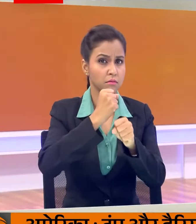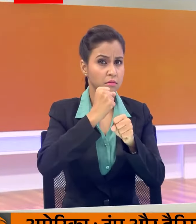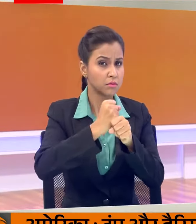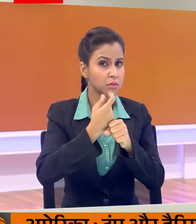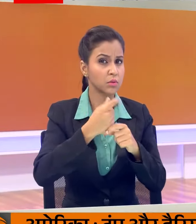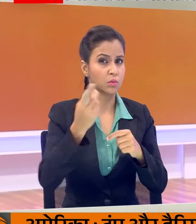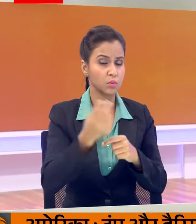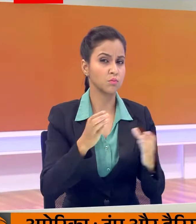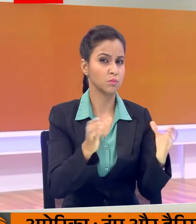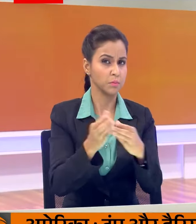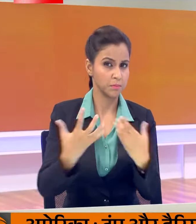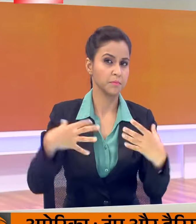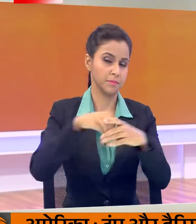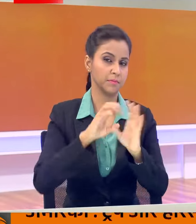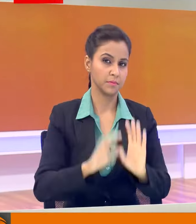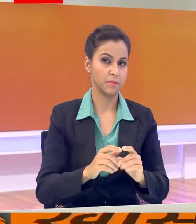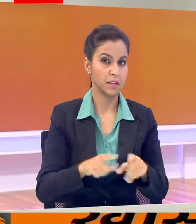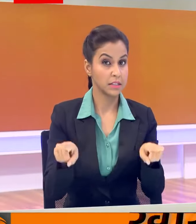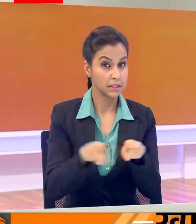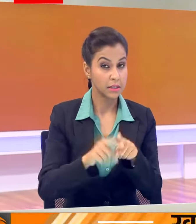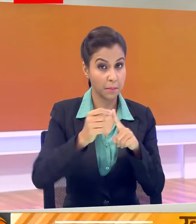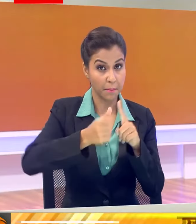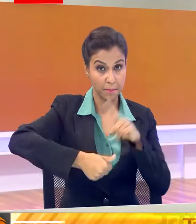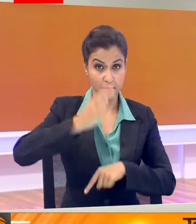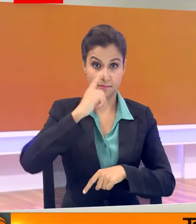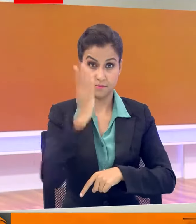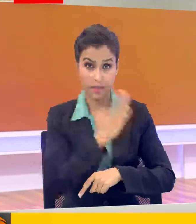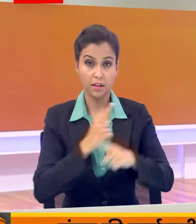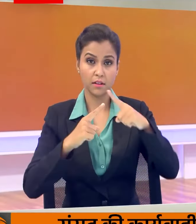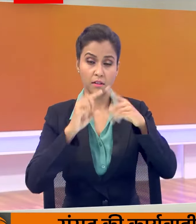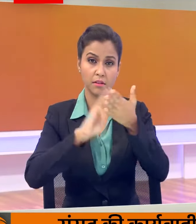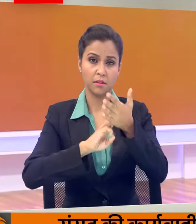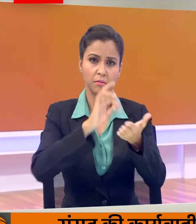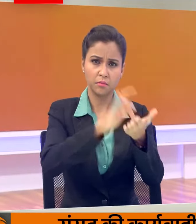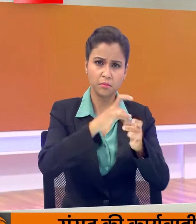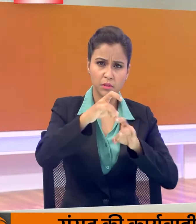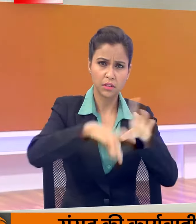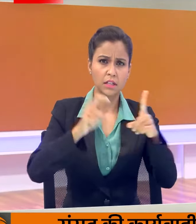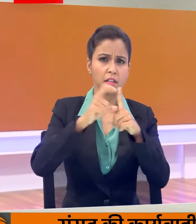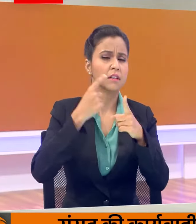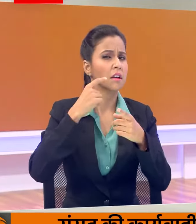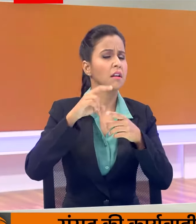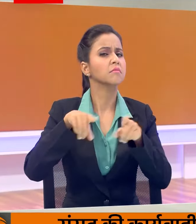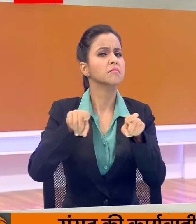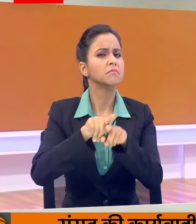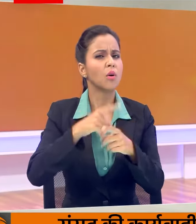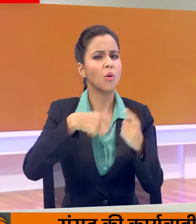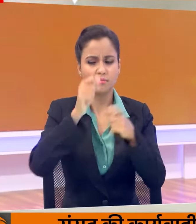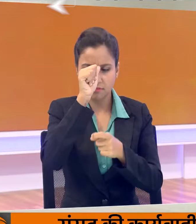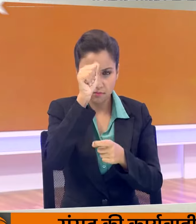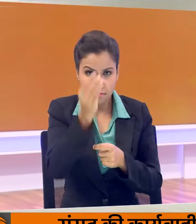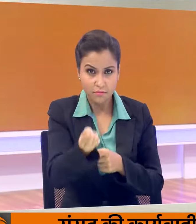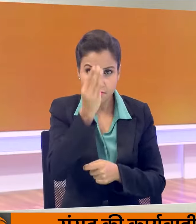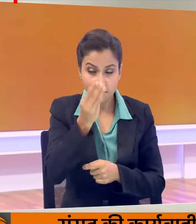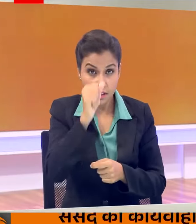धुपक्षे बैटकों में शामिल होगी वही राश्ट्रपती द्रौब्दी मुर्मू का तिमोर लस्ते की राश्टानी डिली में भारतिय प्रवासियों से मिलने का भी